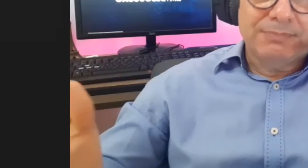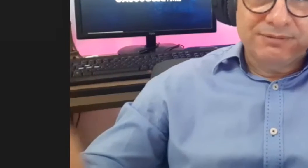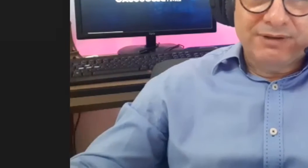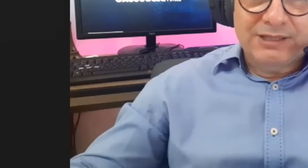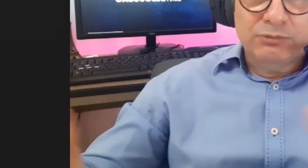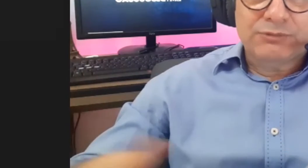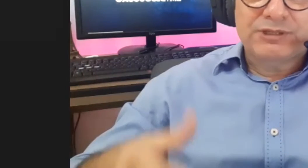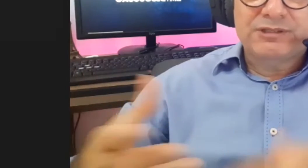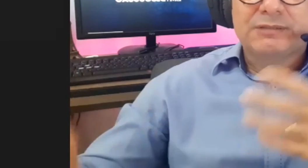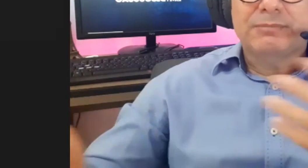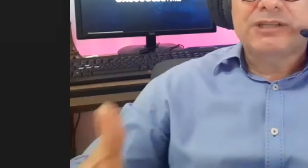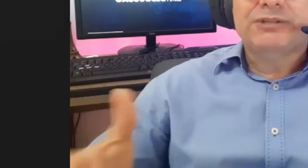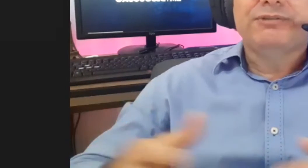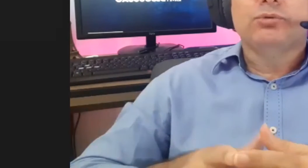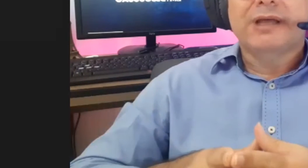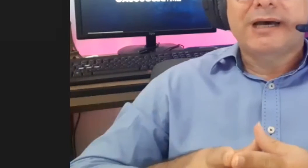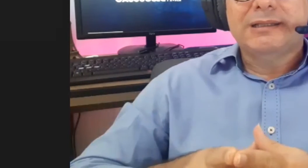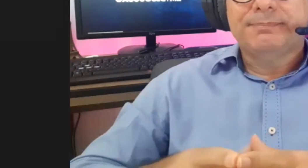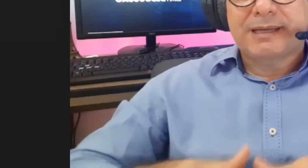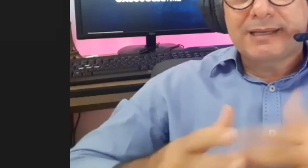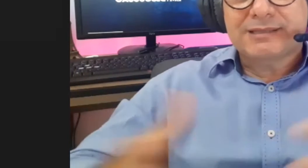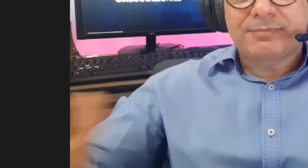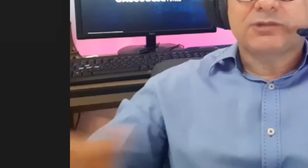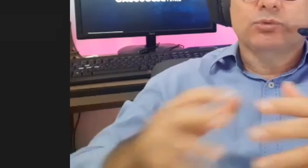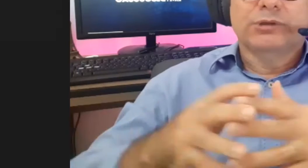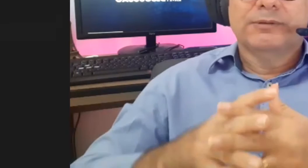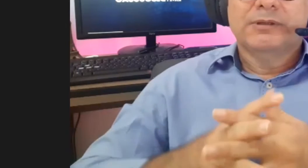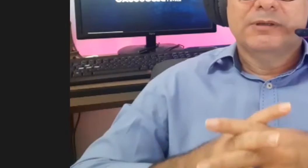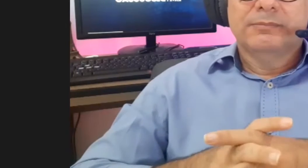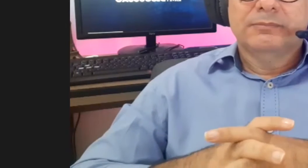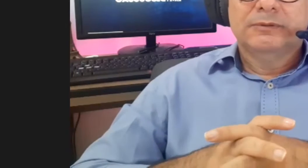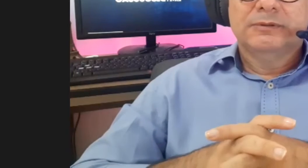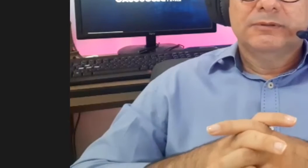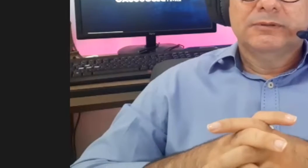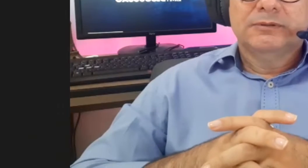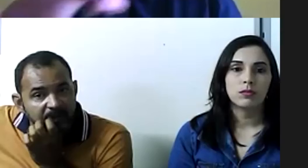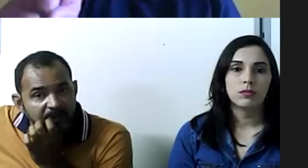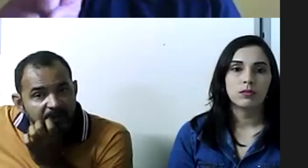ensino e na privada, onde é que vocês sentem mais dificuldade para essa abertura?